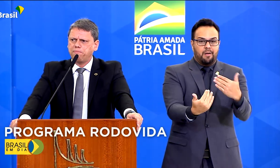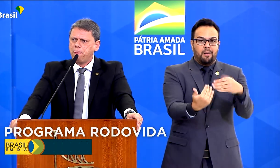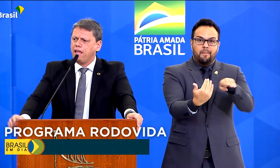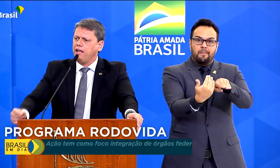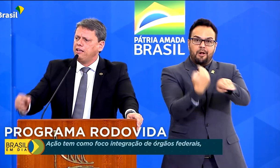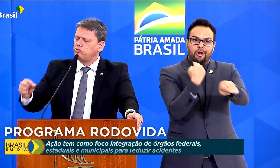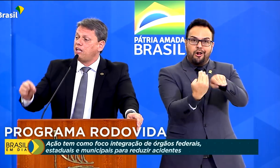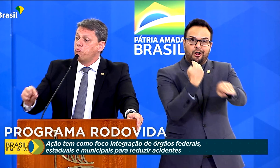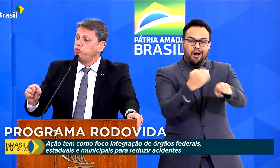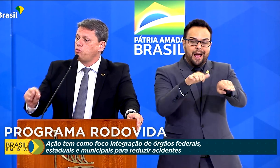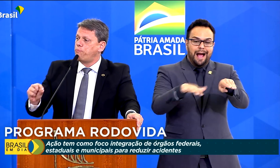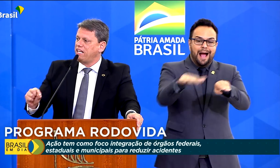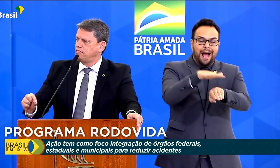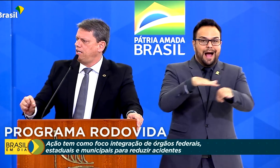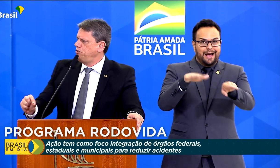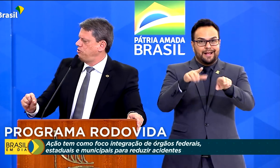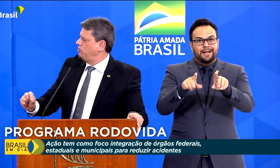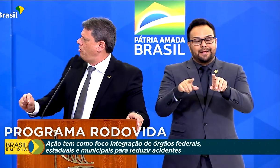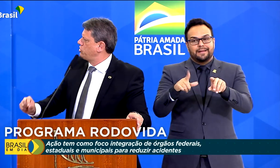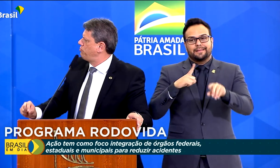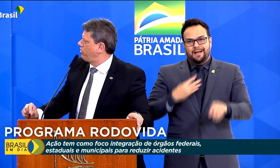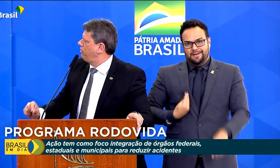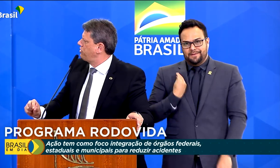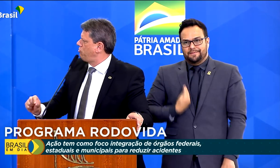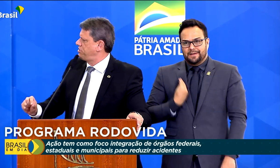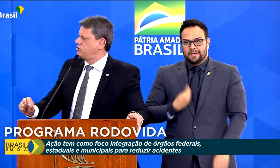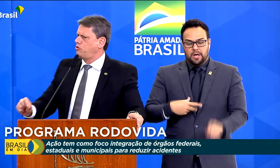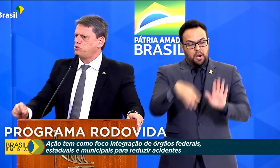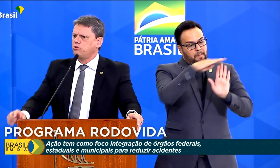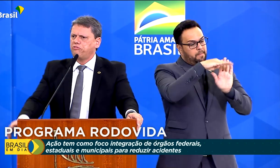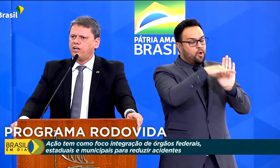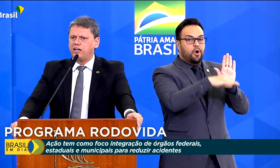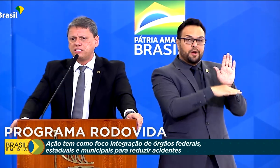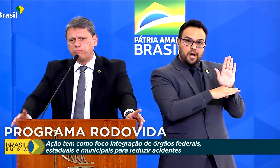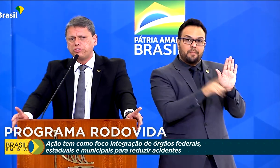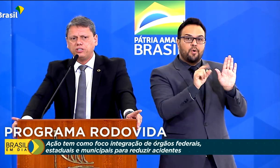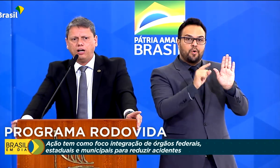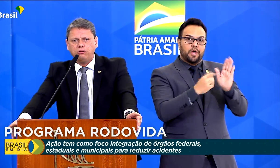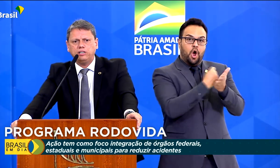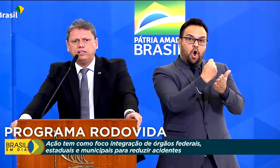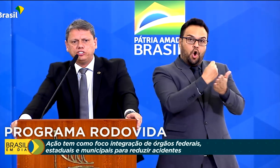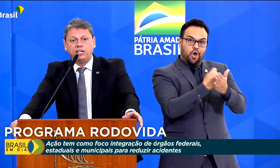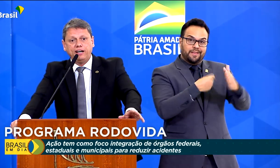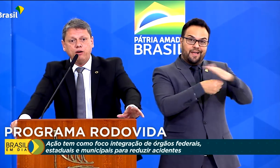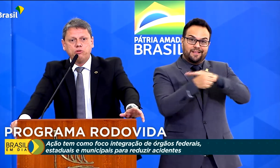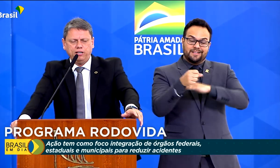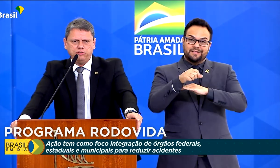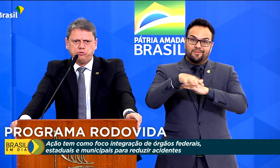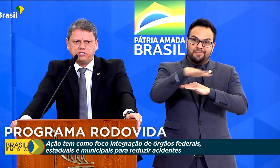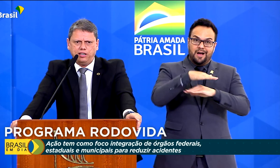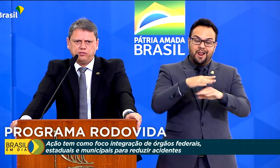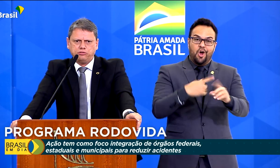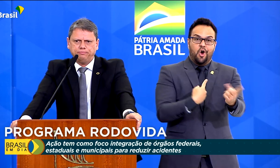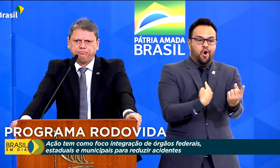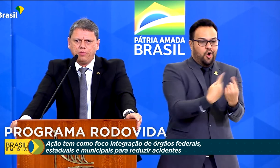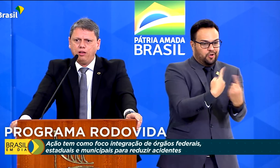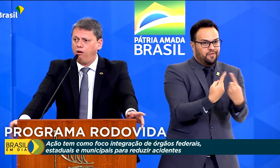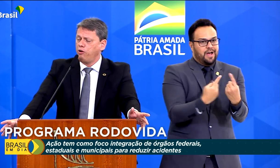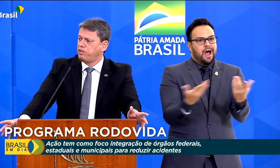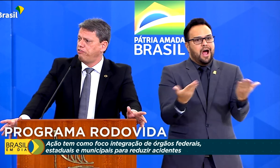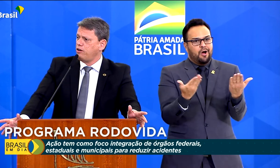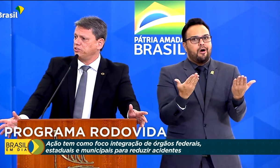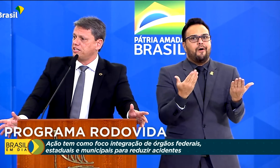de escapes. Isso está muito presente no nosso programa de concessões rodoviárias, que por sinal já é um grande sucesso.